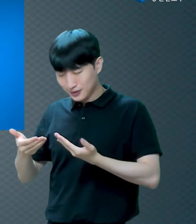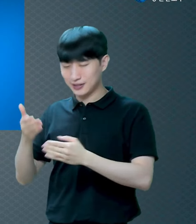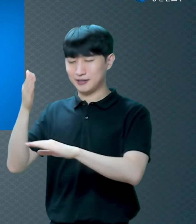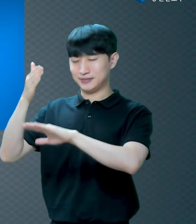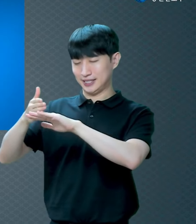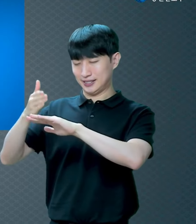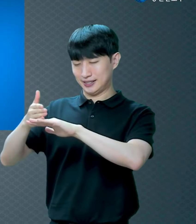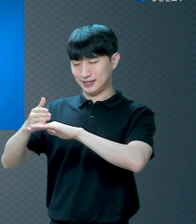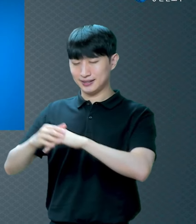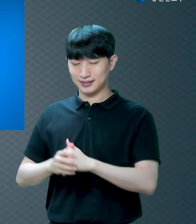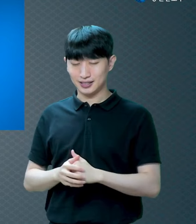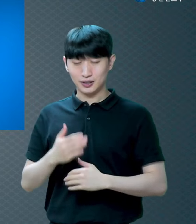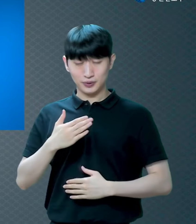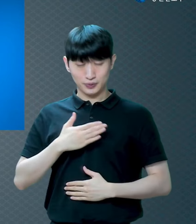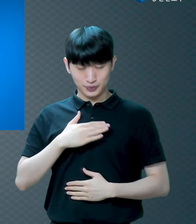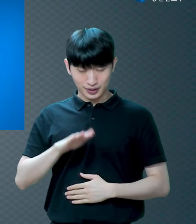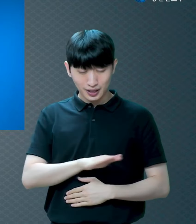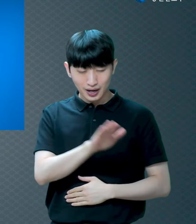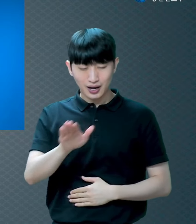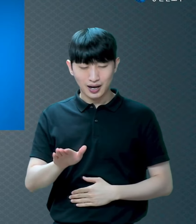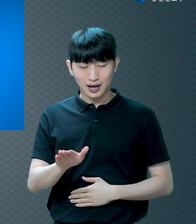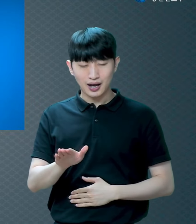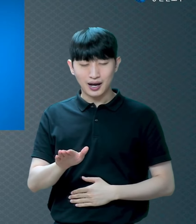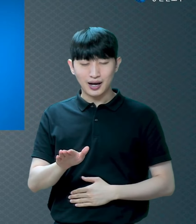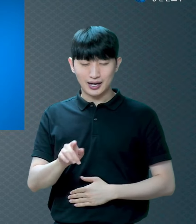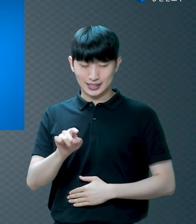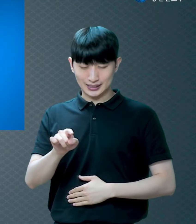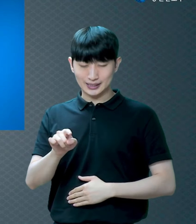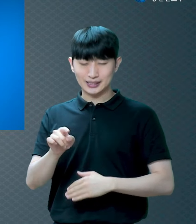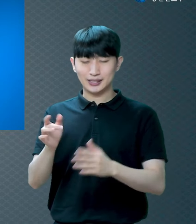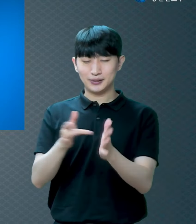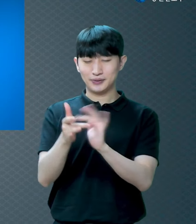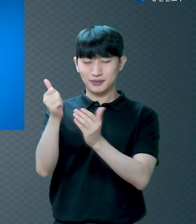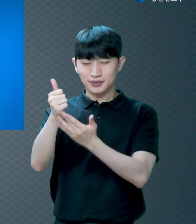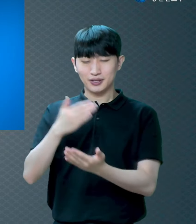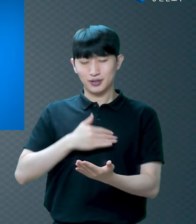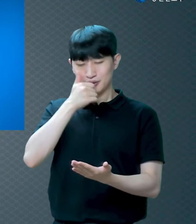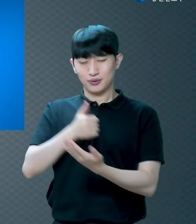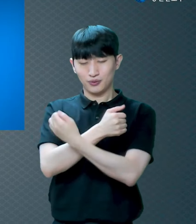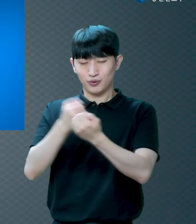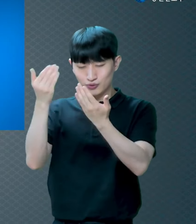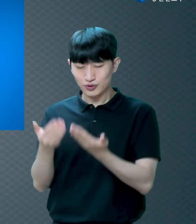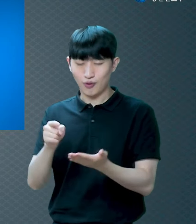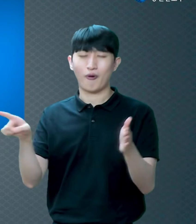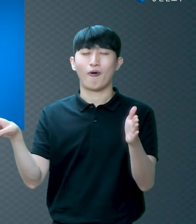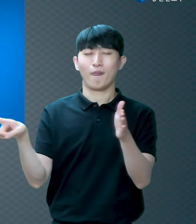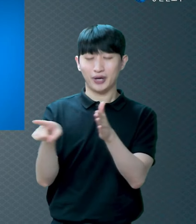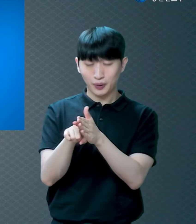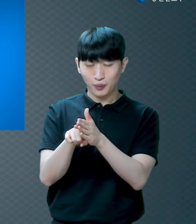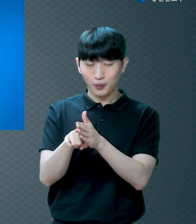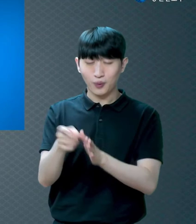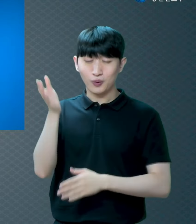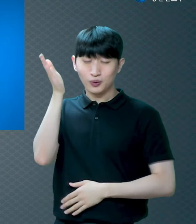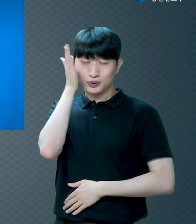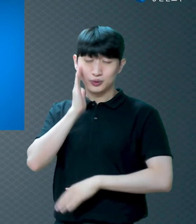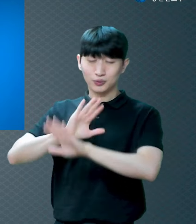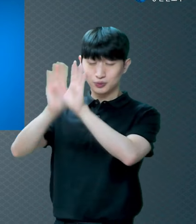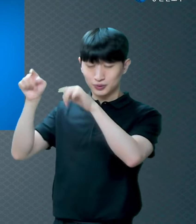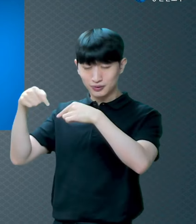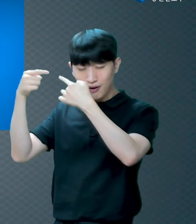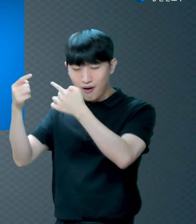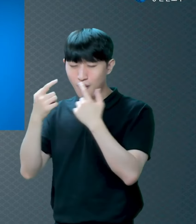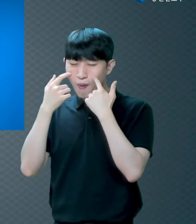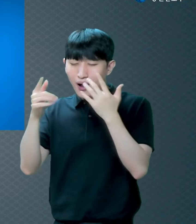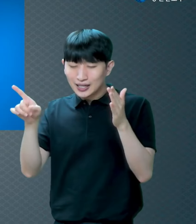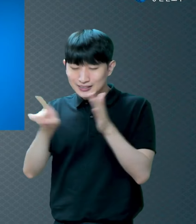마음속에 믿고 천국에 갈 수 있게 된 것 너무나 감사합니다 이제 우리가 어떻게 살아야